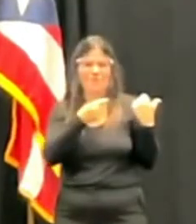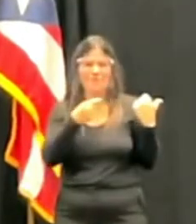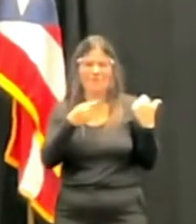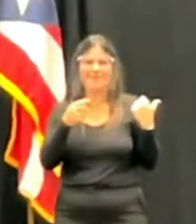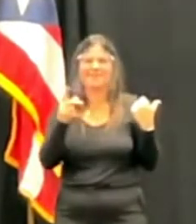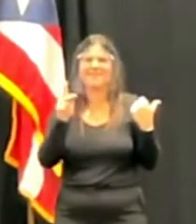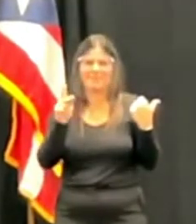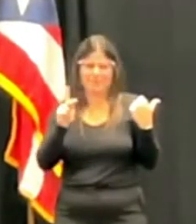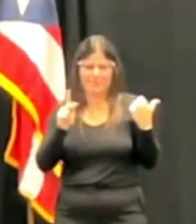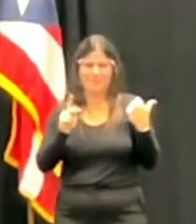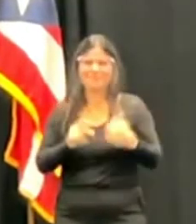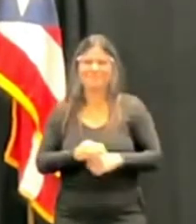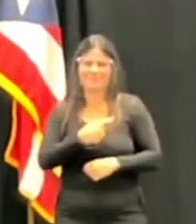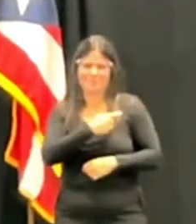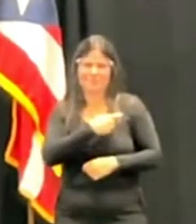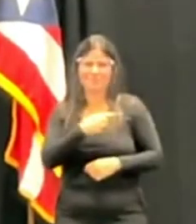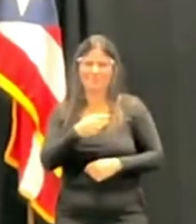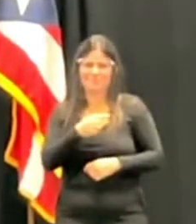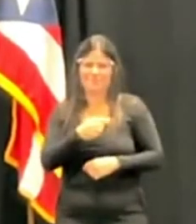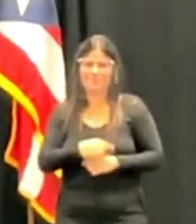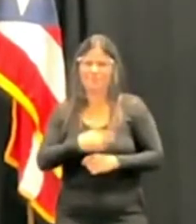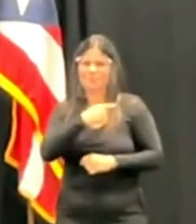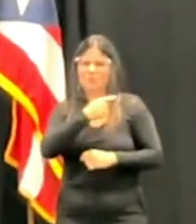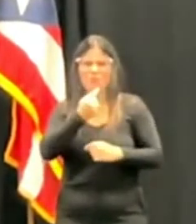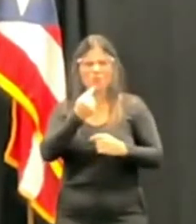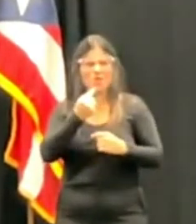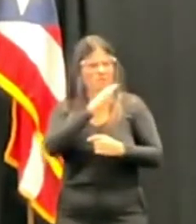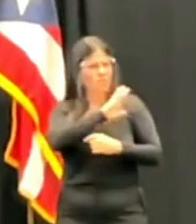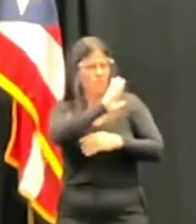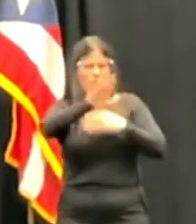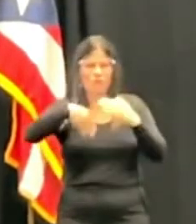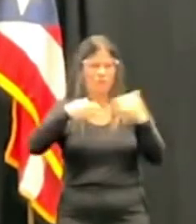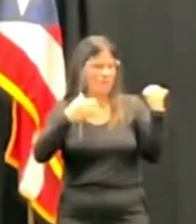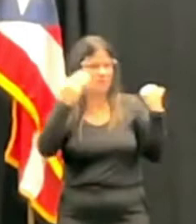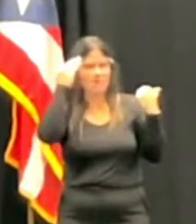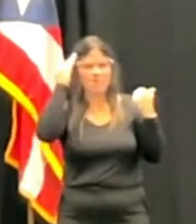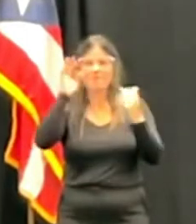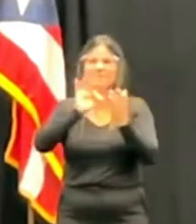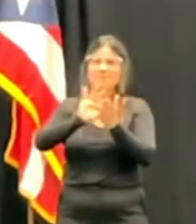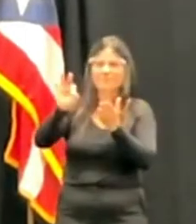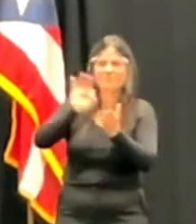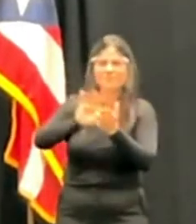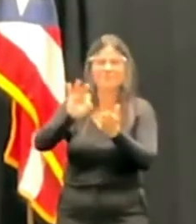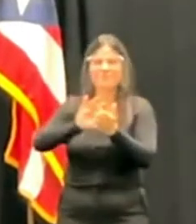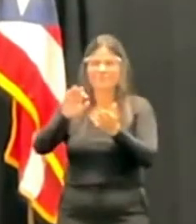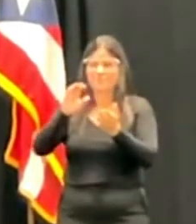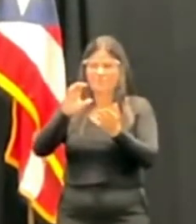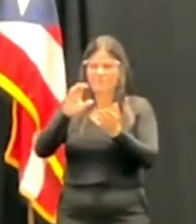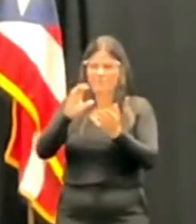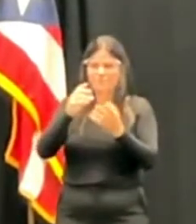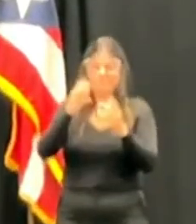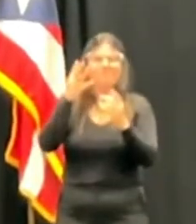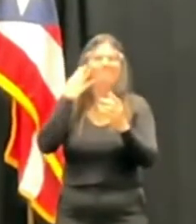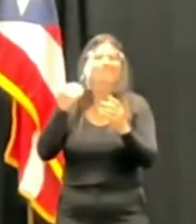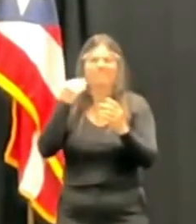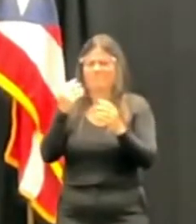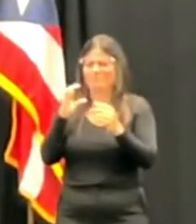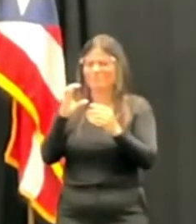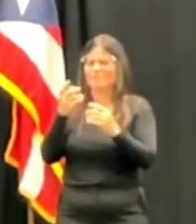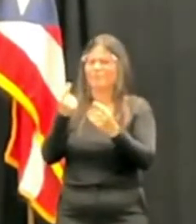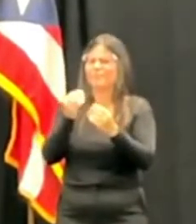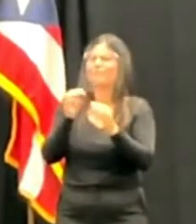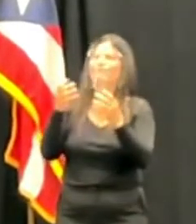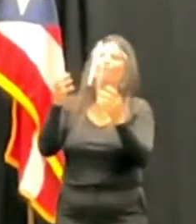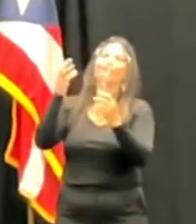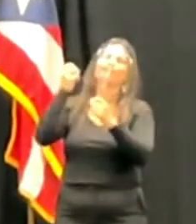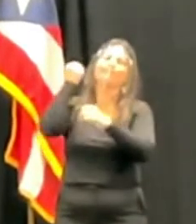todo lo que tiene que ver con los contadores públicos autorizados. Así que, lo que esperaríamos, como yo estoy segura que espera el pueblo de Puerto Rico